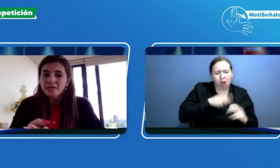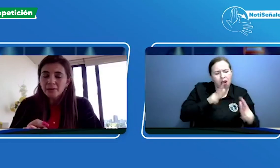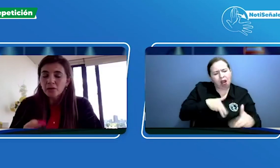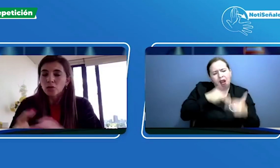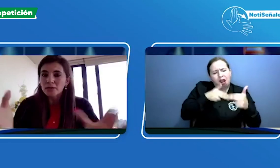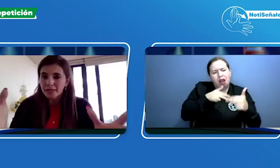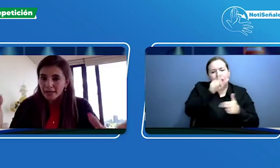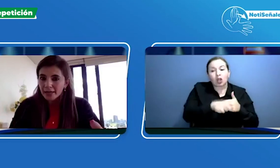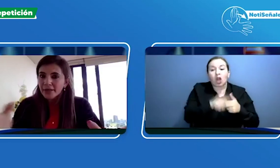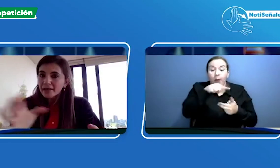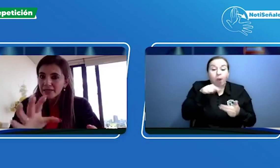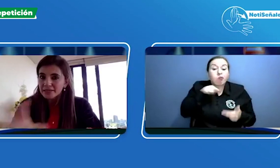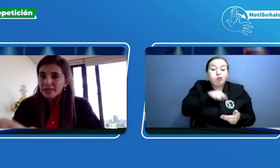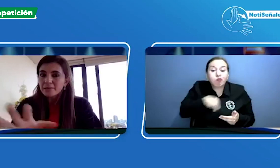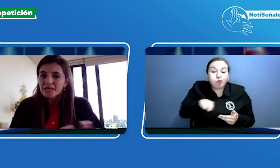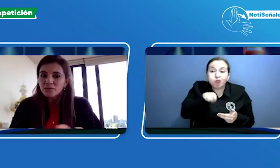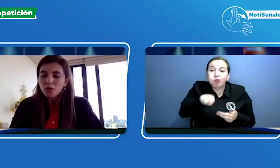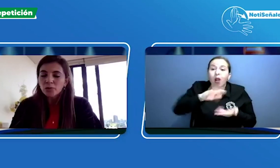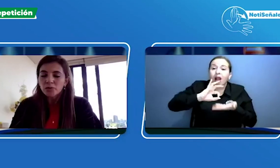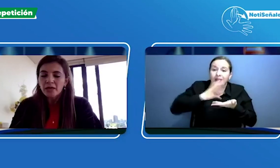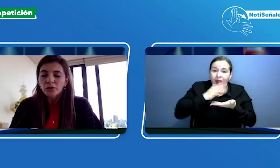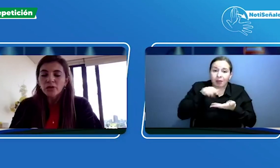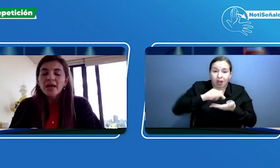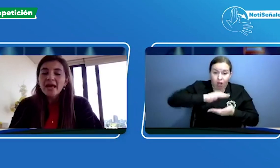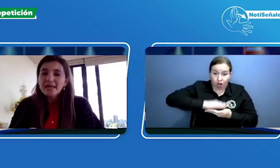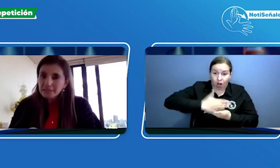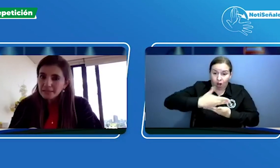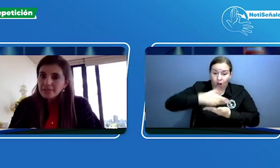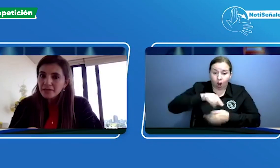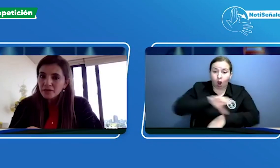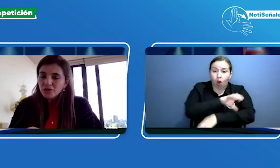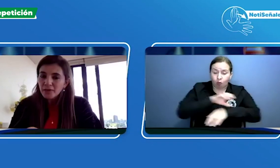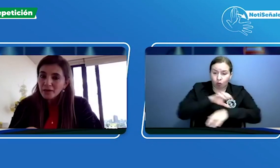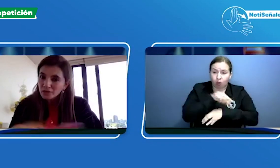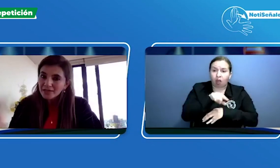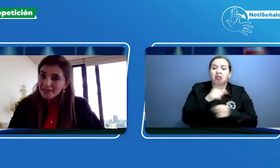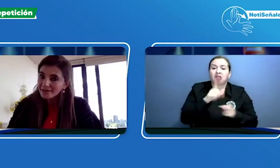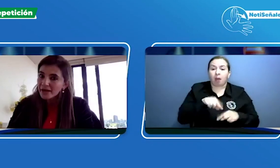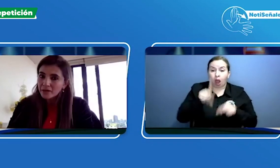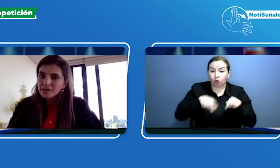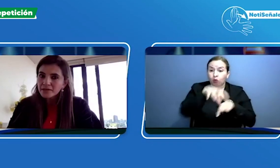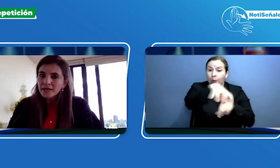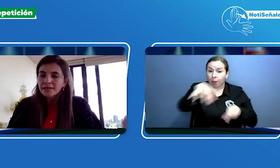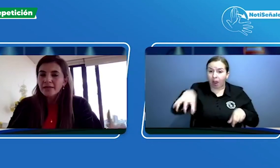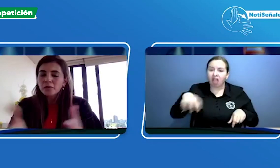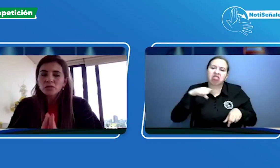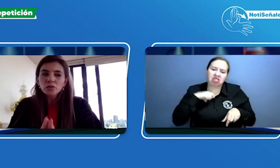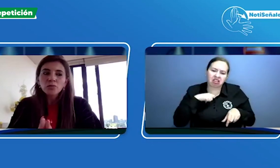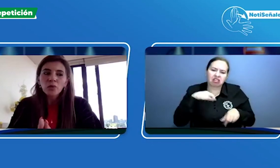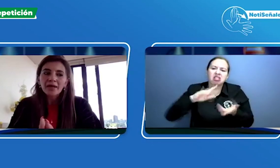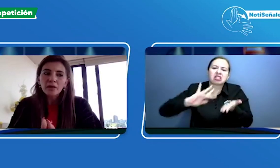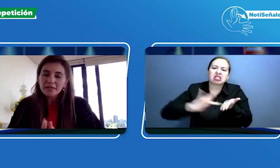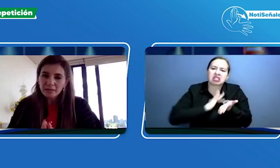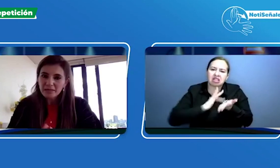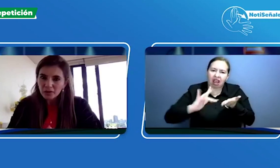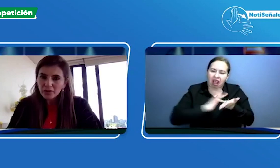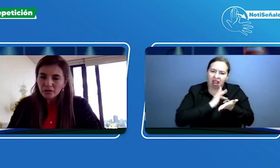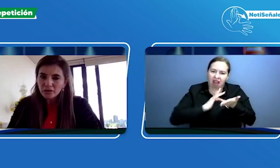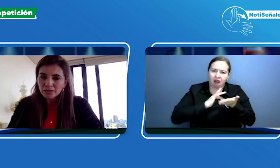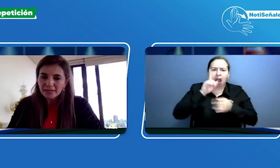Servir con nuestra cámara desde el mismo computador existen centros médicos que tienen tablets tenemos un modelo de servicio dentro de nuestras